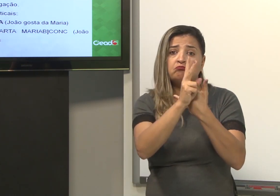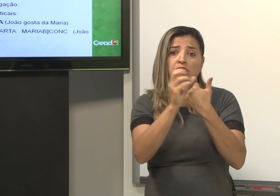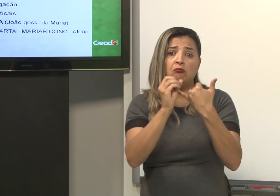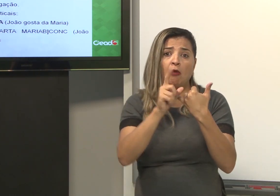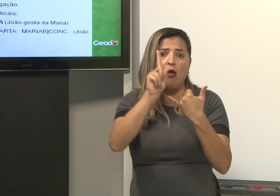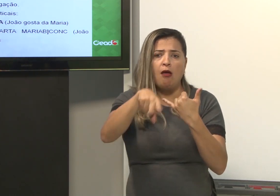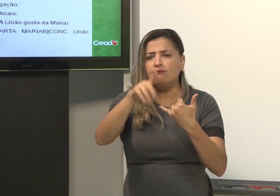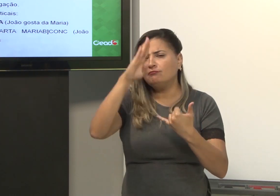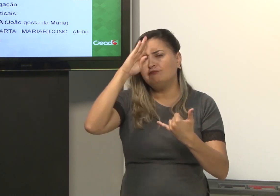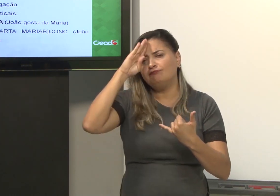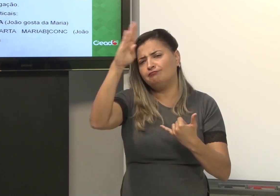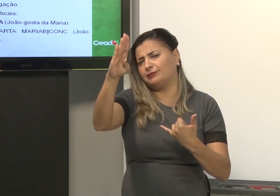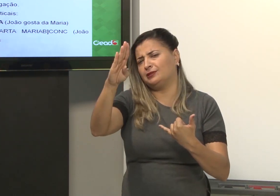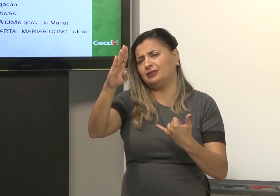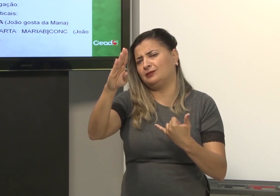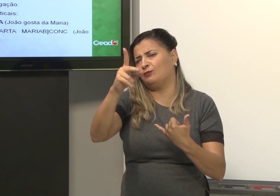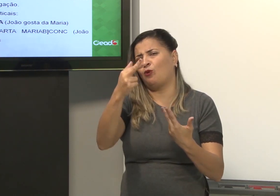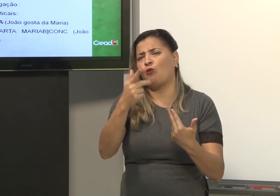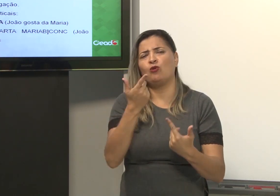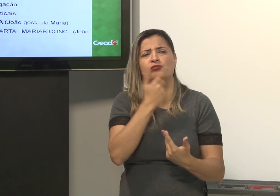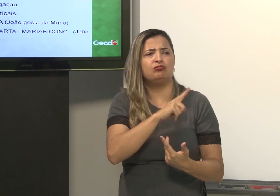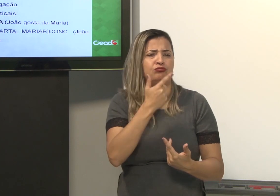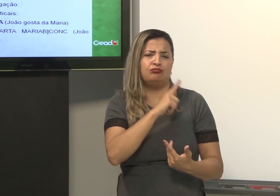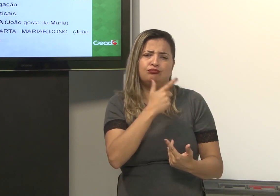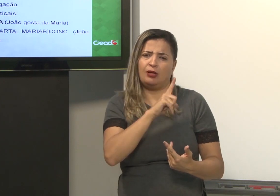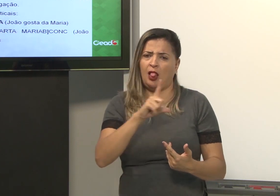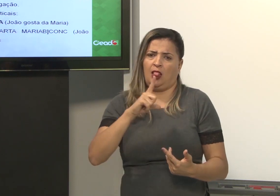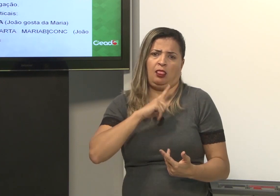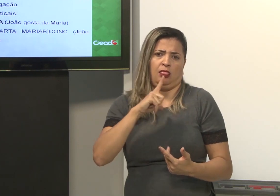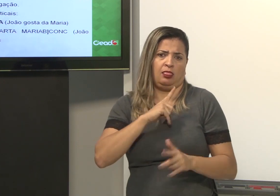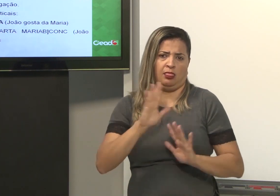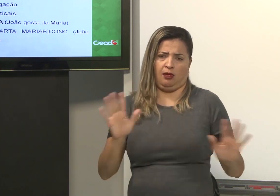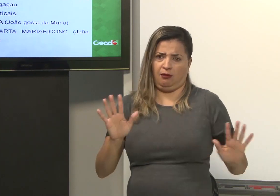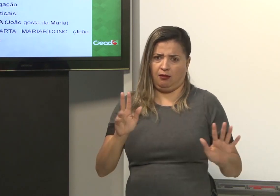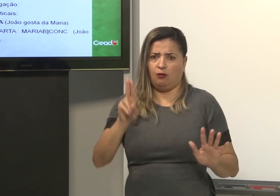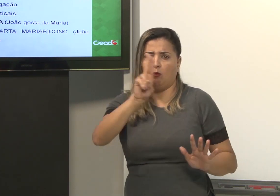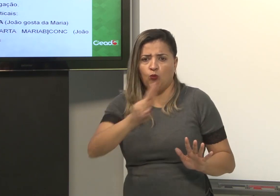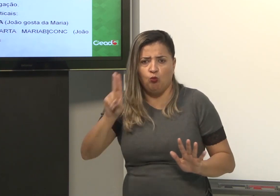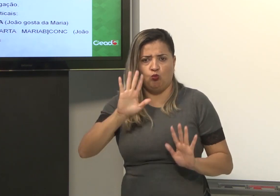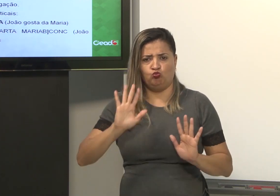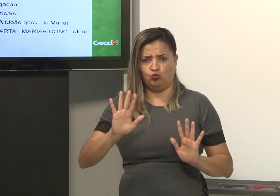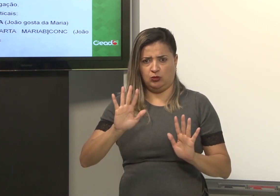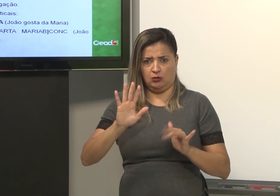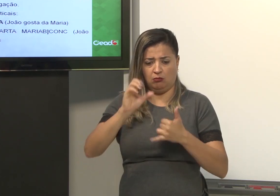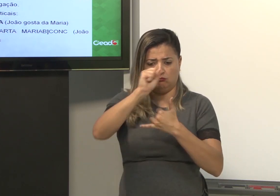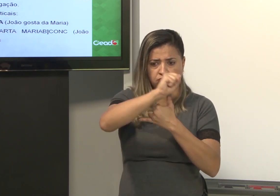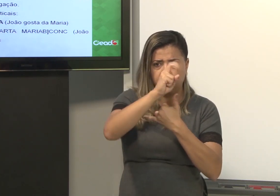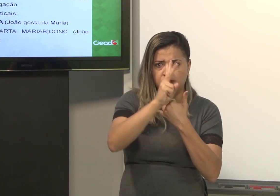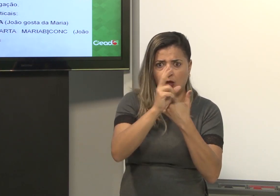Sujeito, verbo e objeto. É o principal. É o que nós temos e que nós usamos mais.